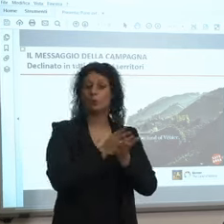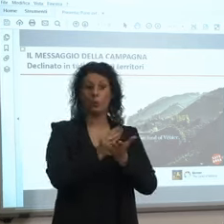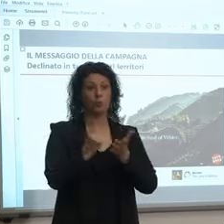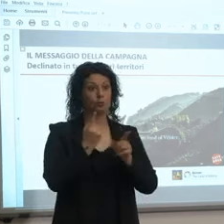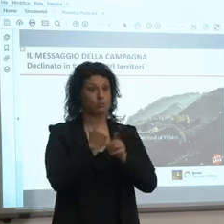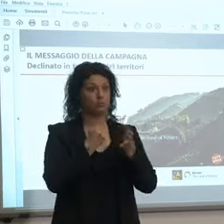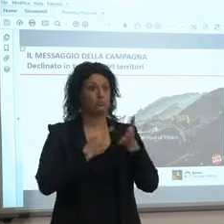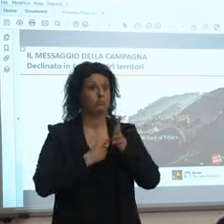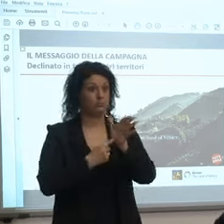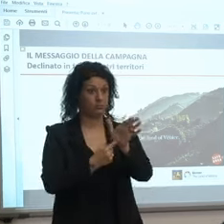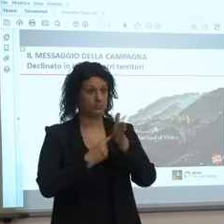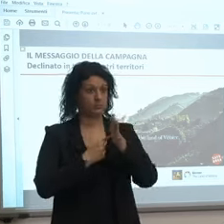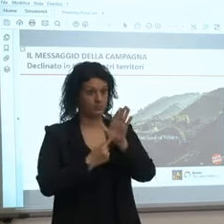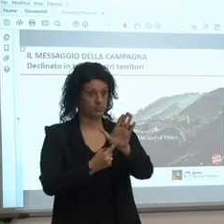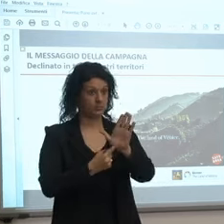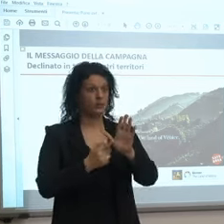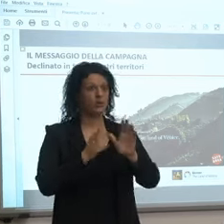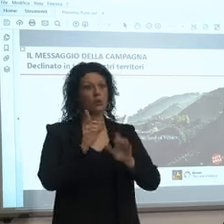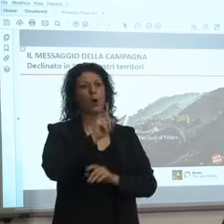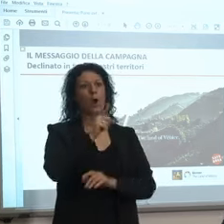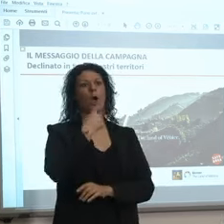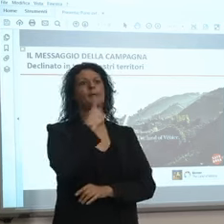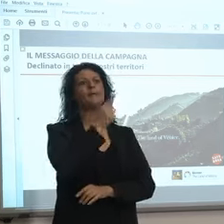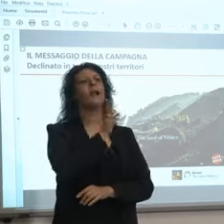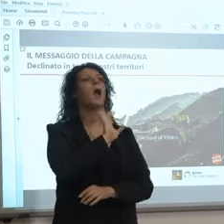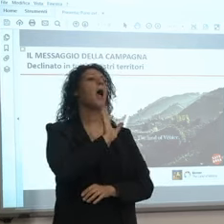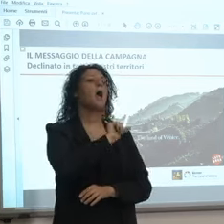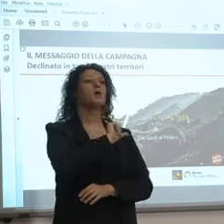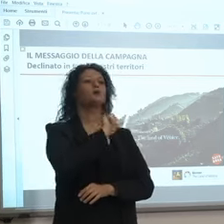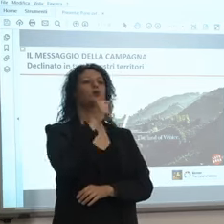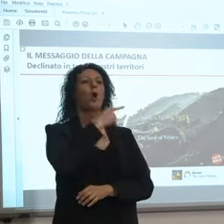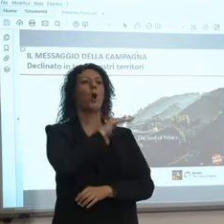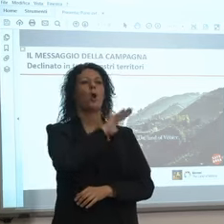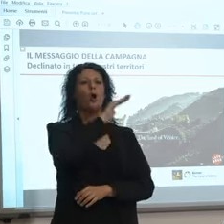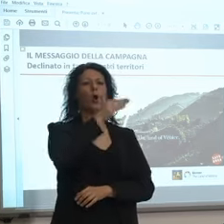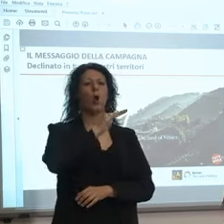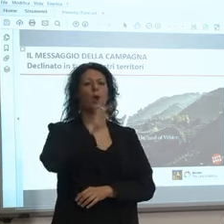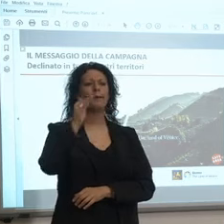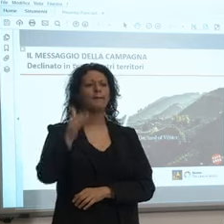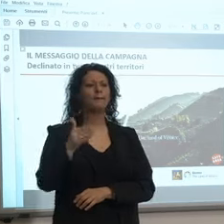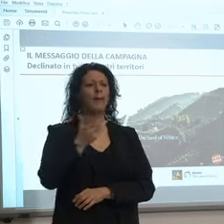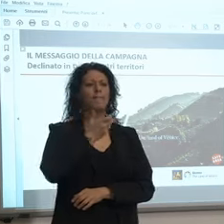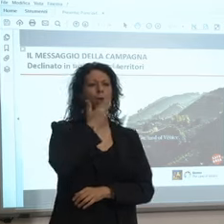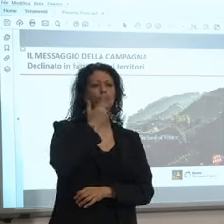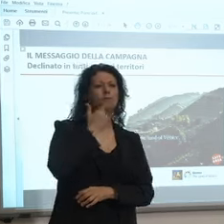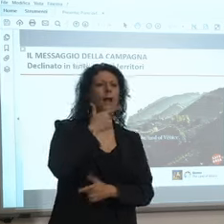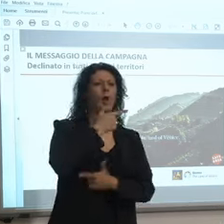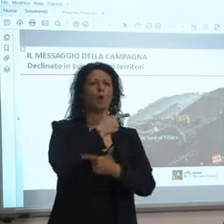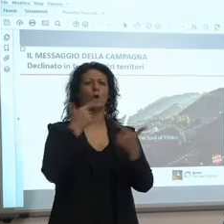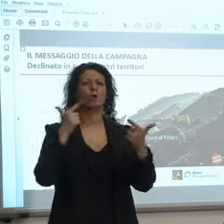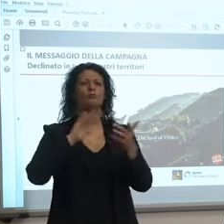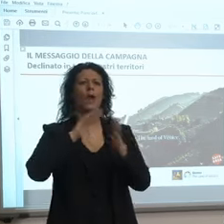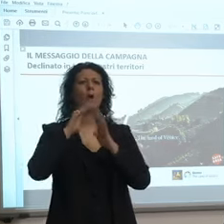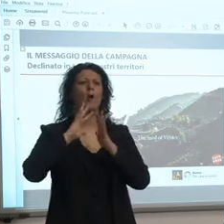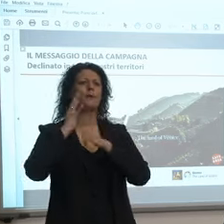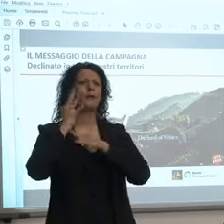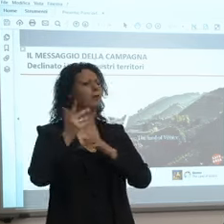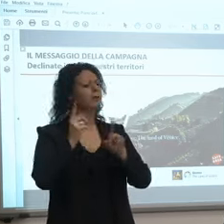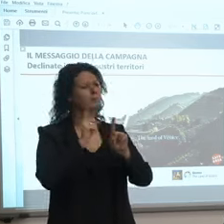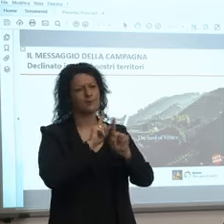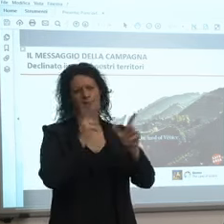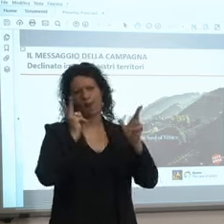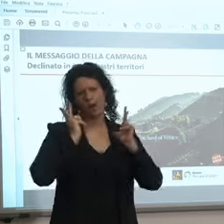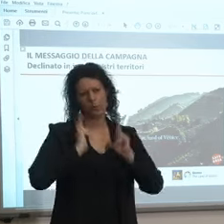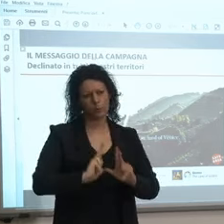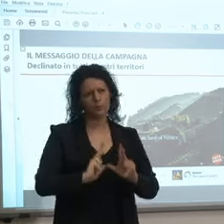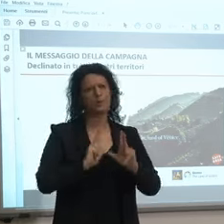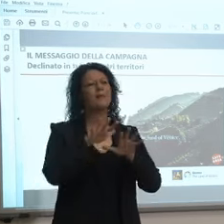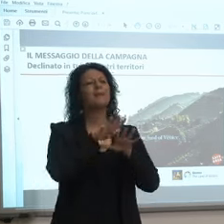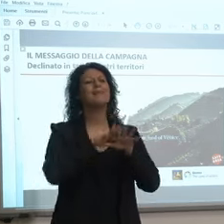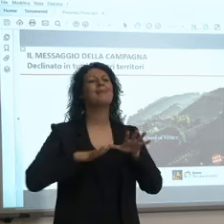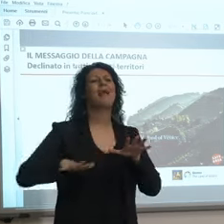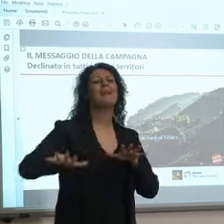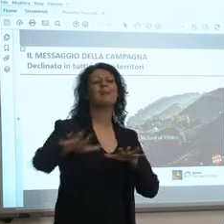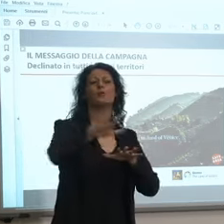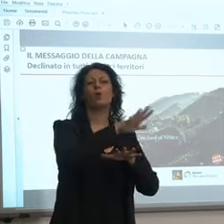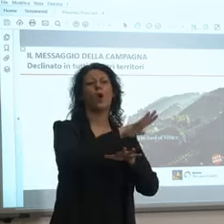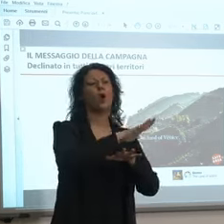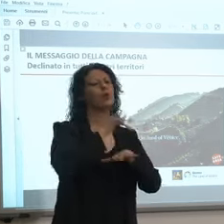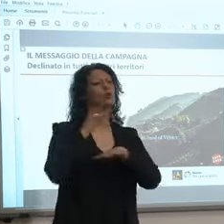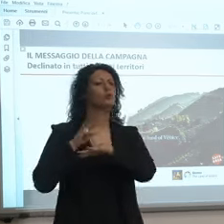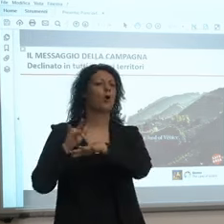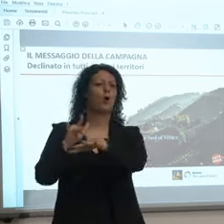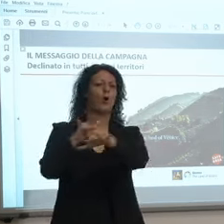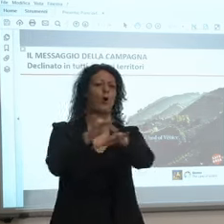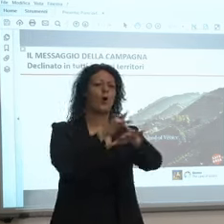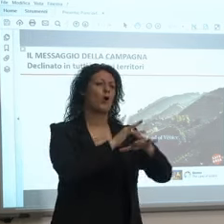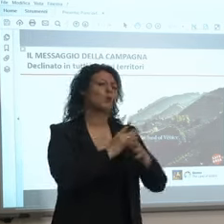messaggini ma assessor se è colline Prosecco se è Valpolicella non c'è questo ci sarà tutto il territorio e sarà il territorio